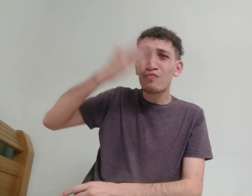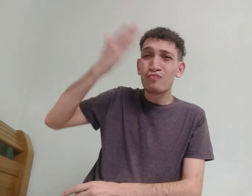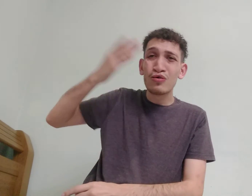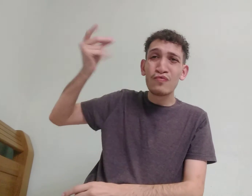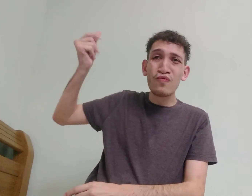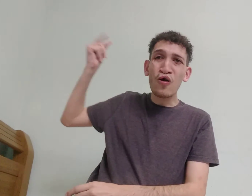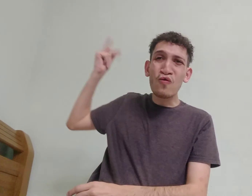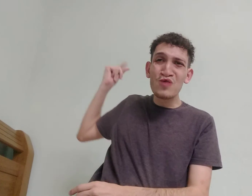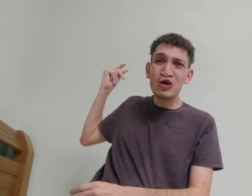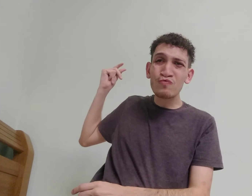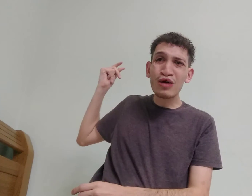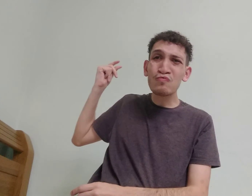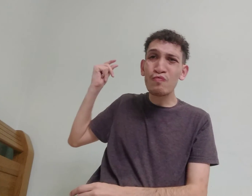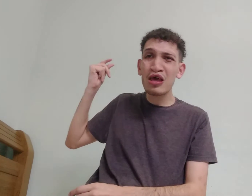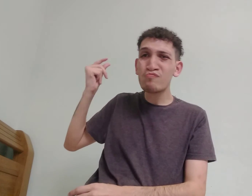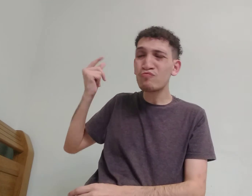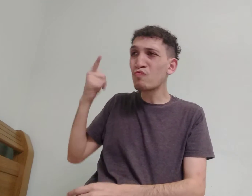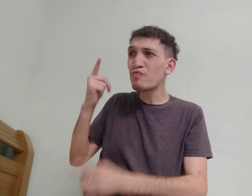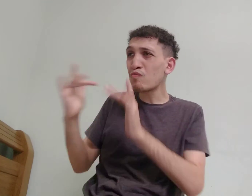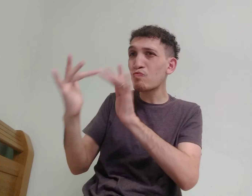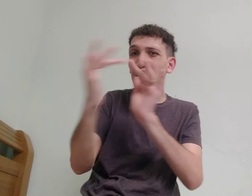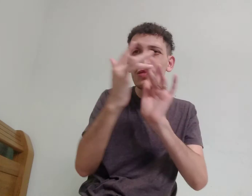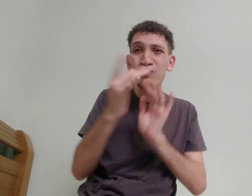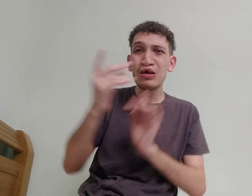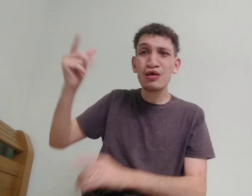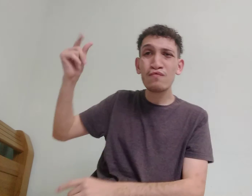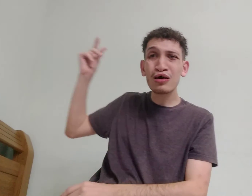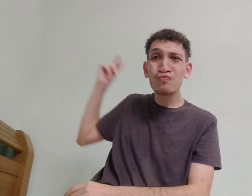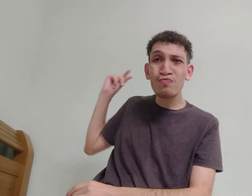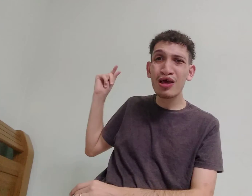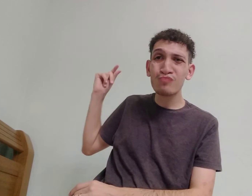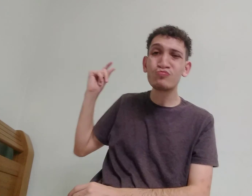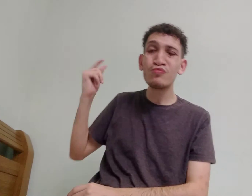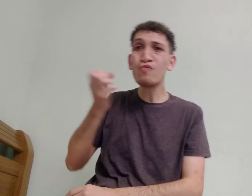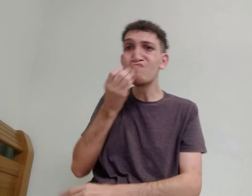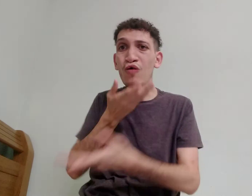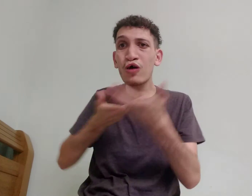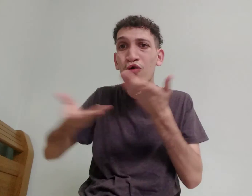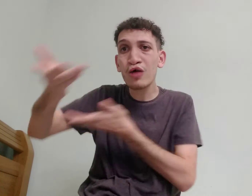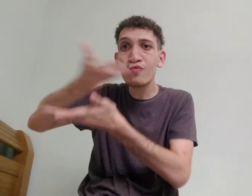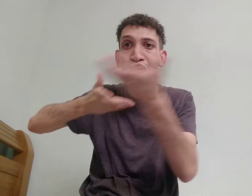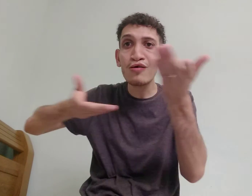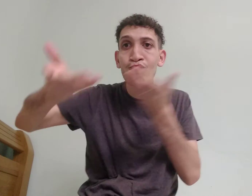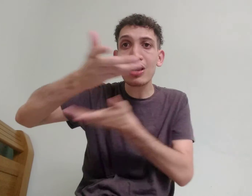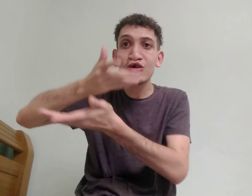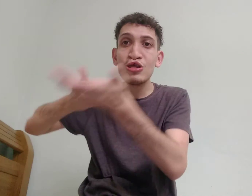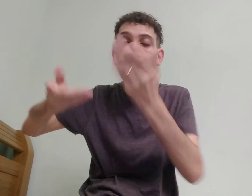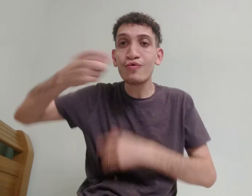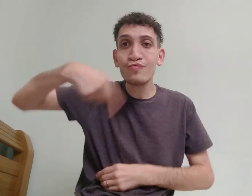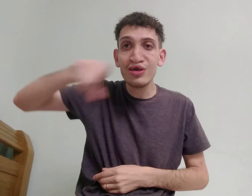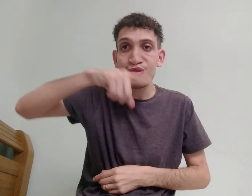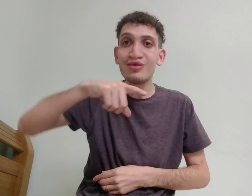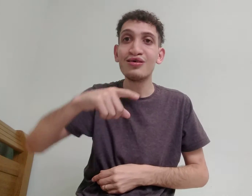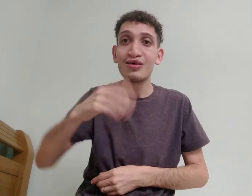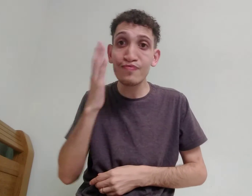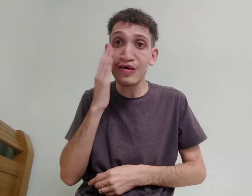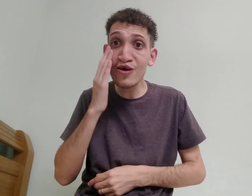eu não vejo, faz o tempo, eu não tenho contar com eles, faz o tempo, então, vão agora, compartilhar com eles, entendeu? Ó,